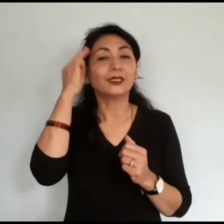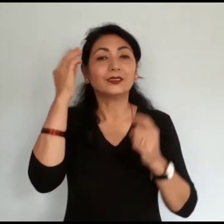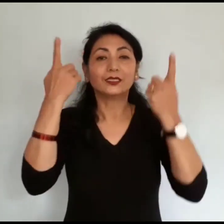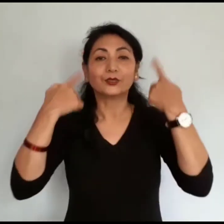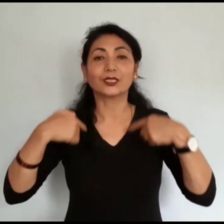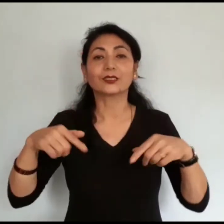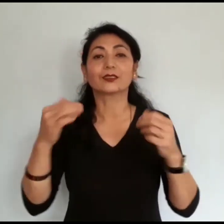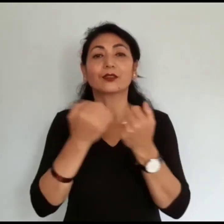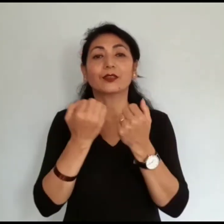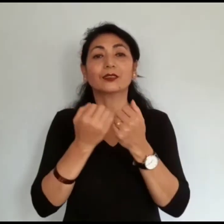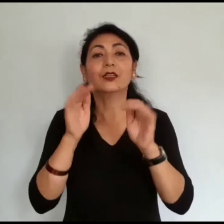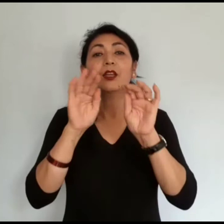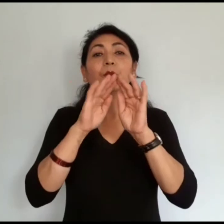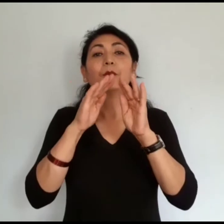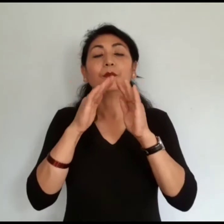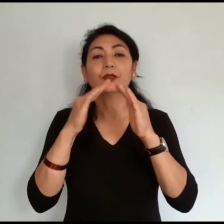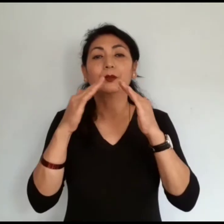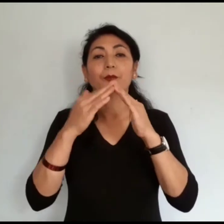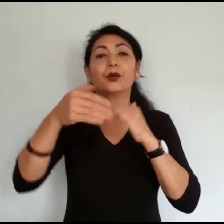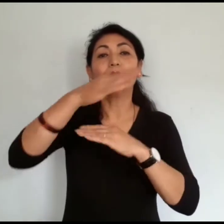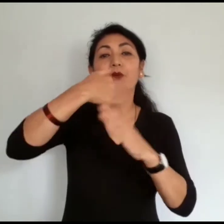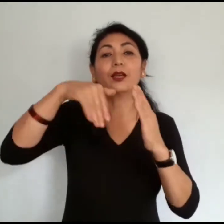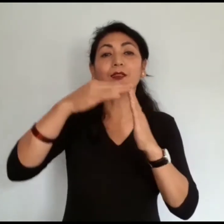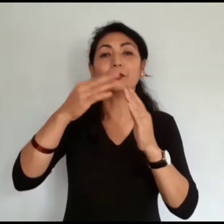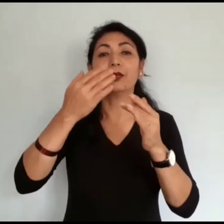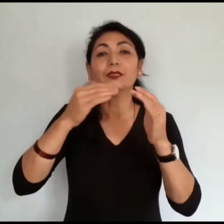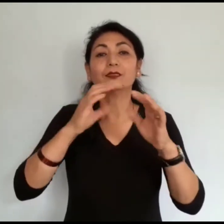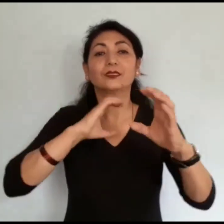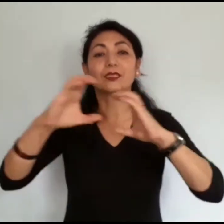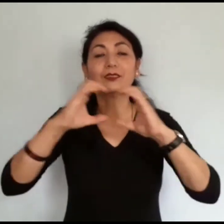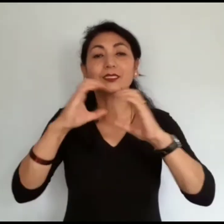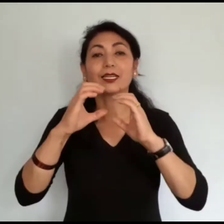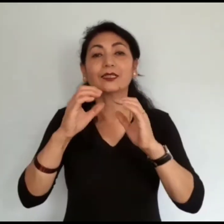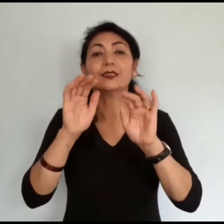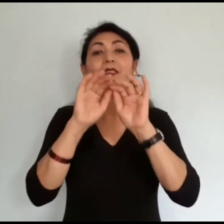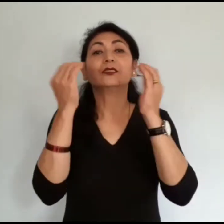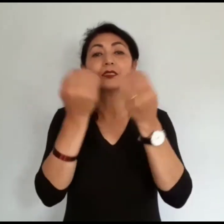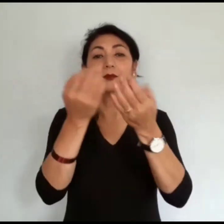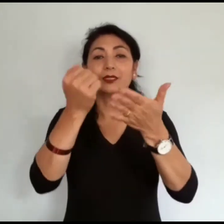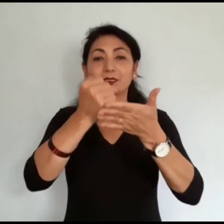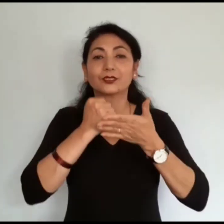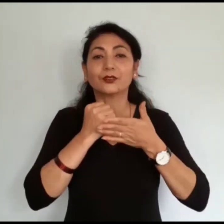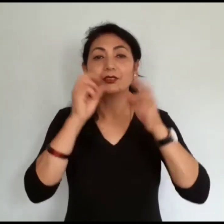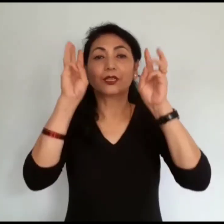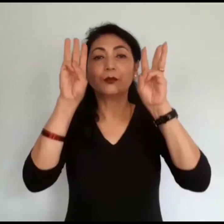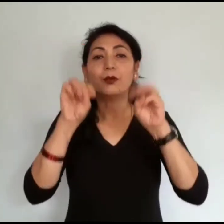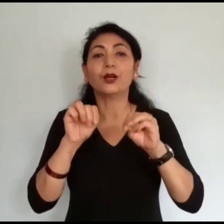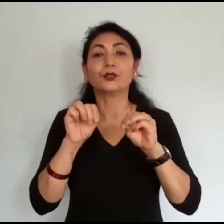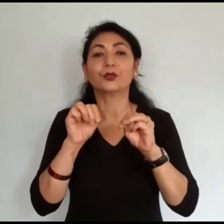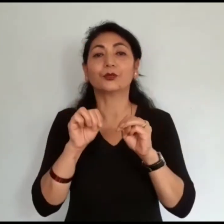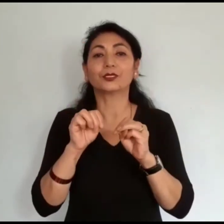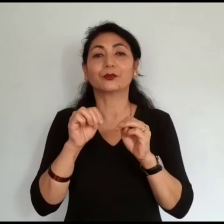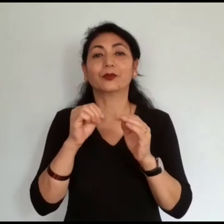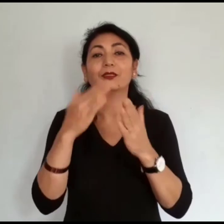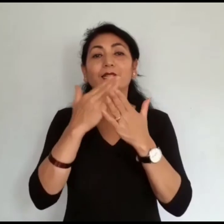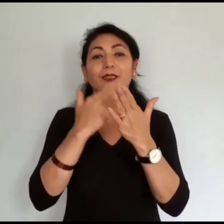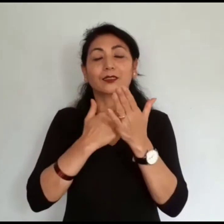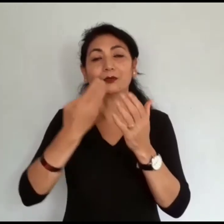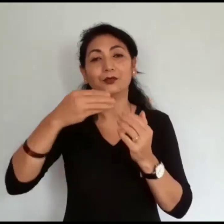मानसिक स्वास्ते को लागी परिवार मा संचार र सामाजिक सहयोग को महत्तो को बारे मा